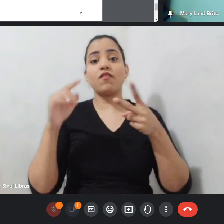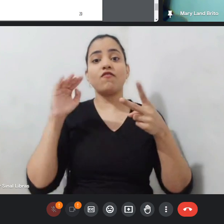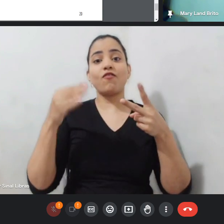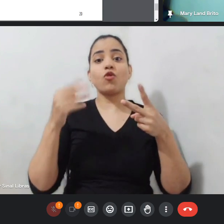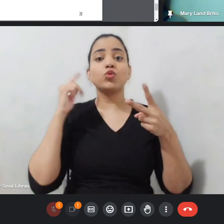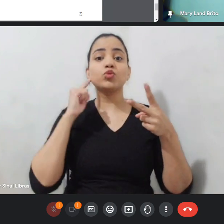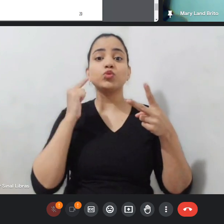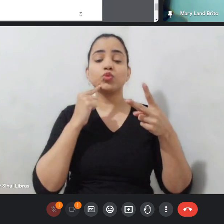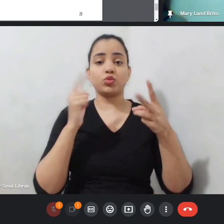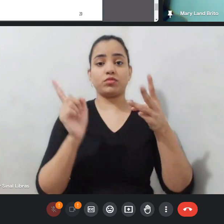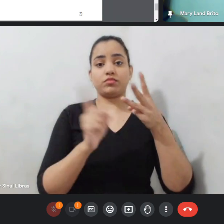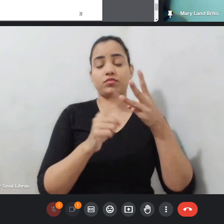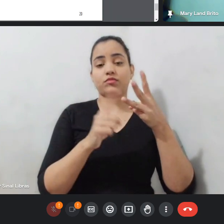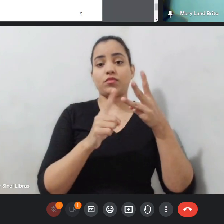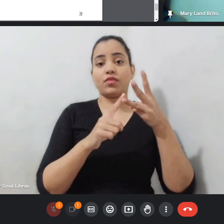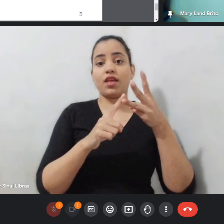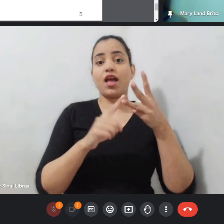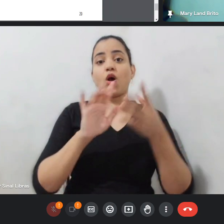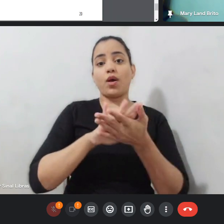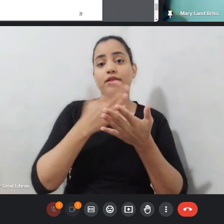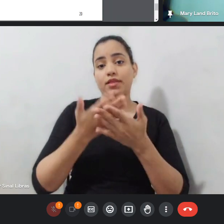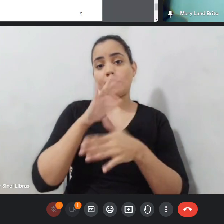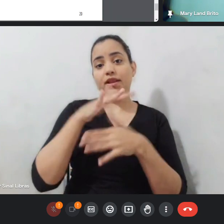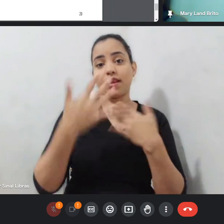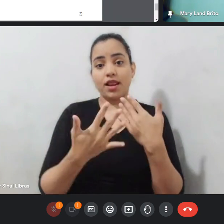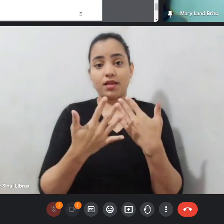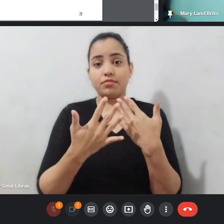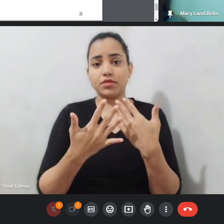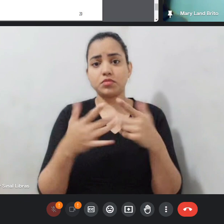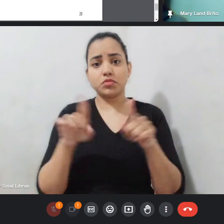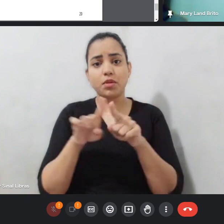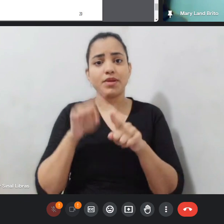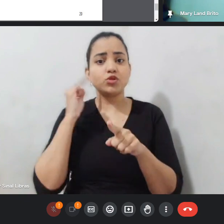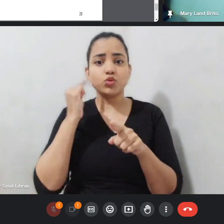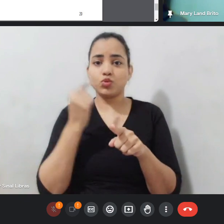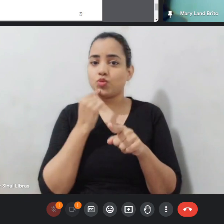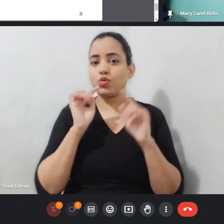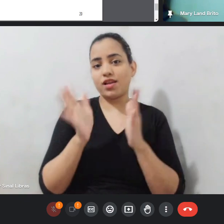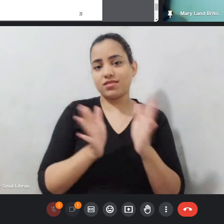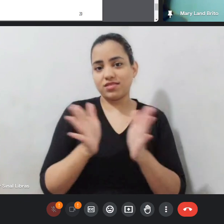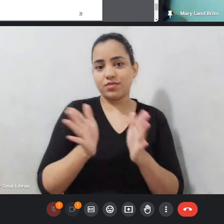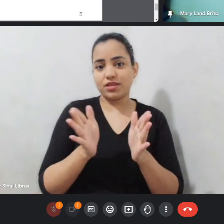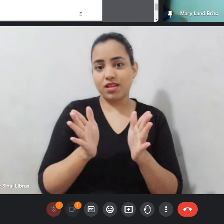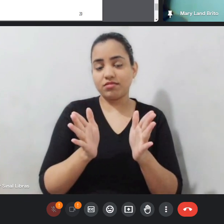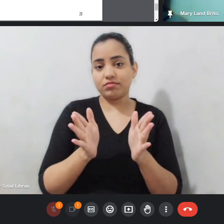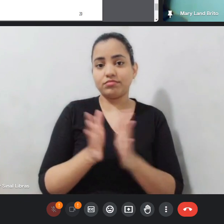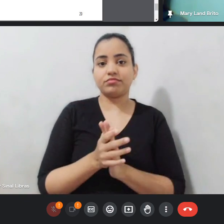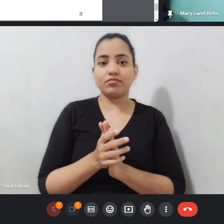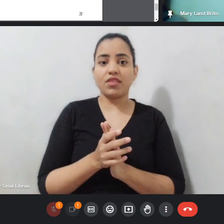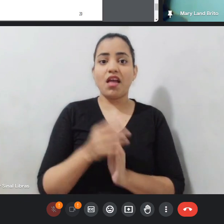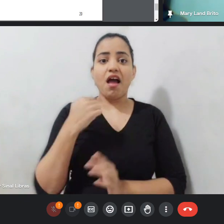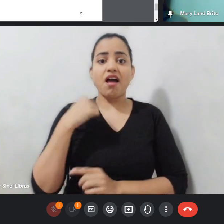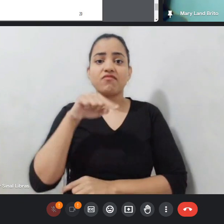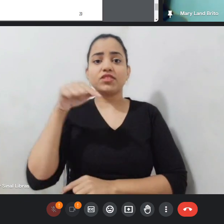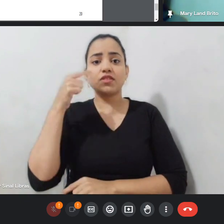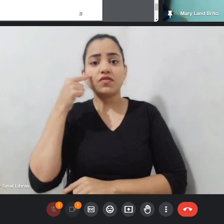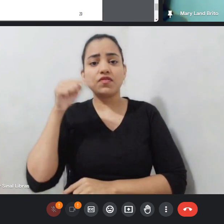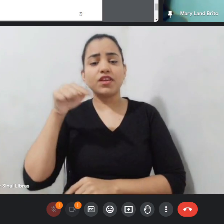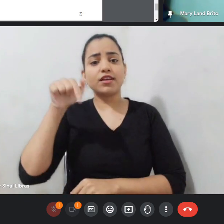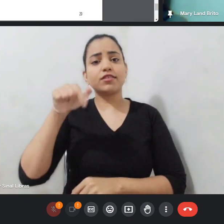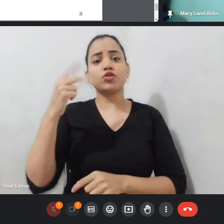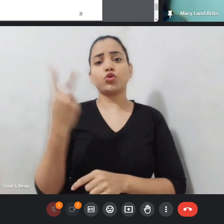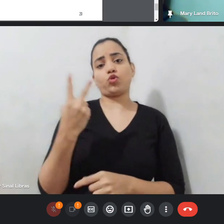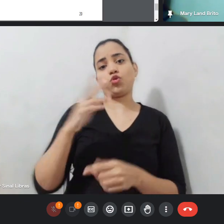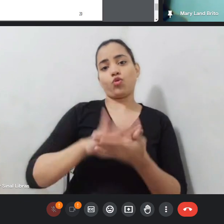estão vendo aqui, a gente tem uma dupla de intérpretes, e normalmente o intérprete se contrata por dupla, porque a cada 20 minutos tem a troca,